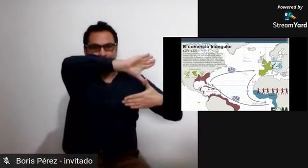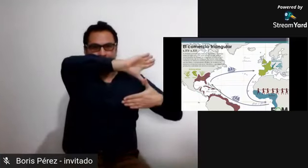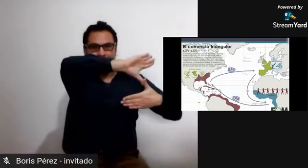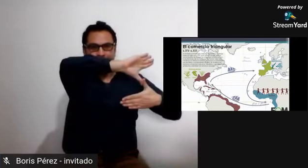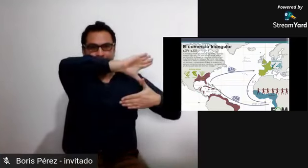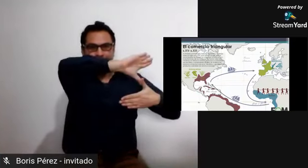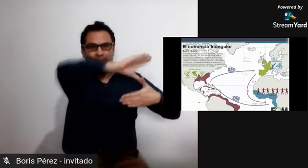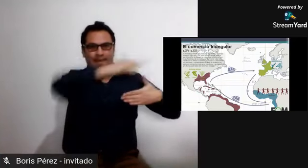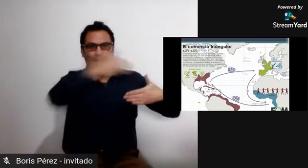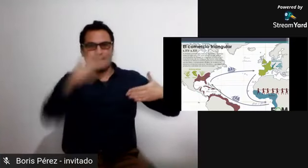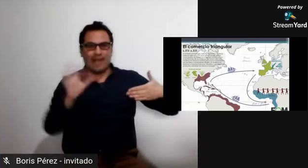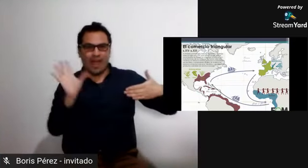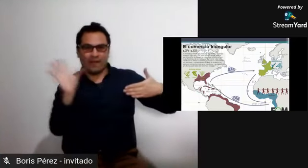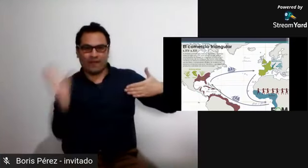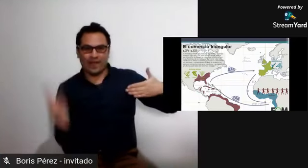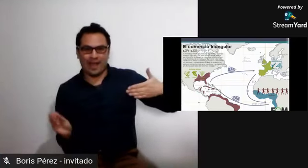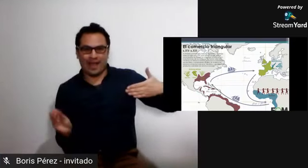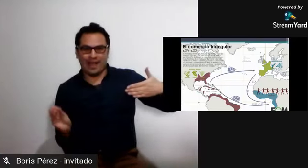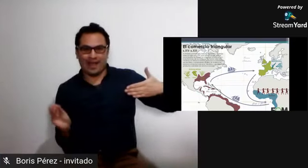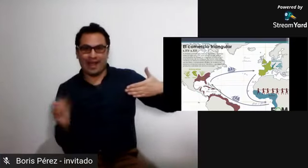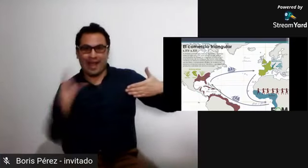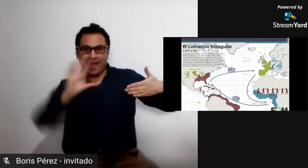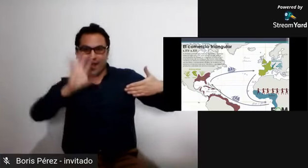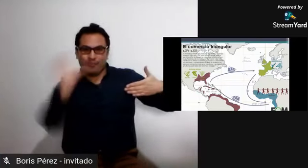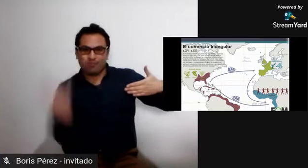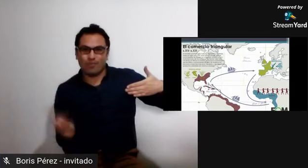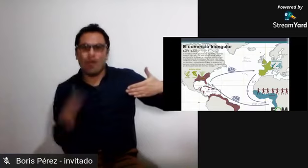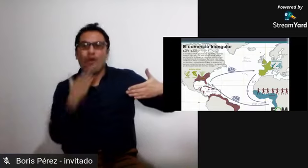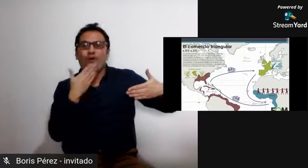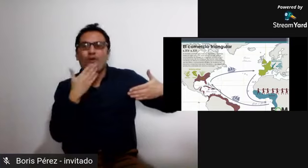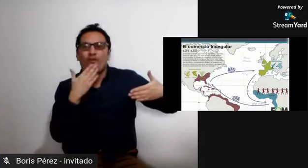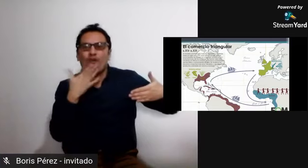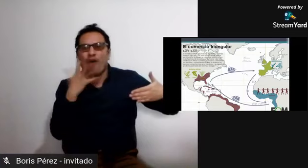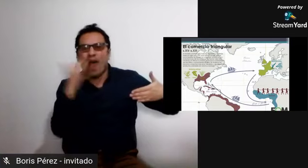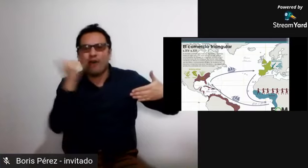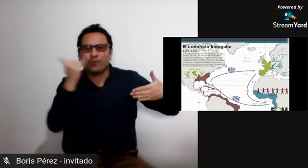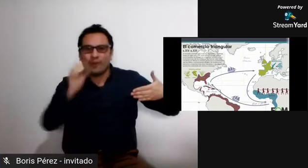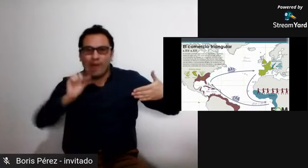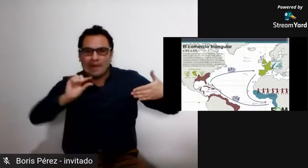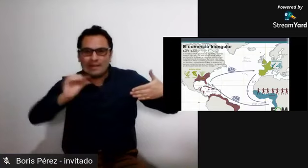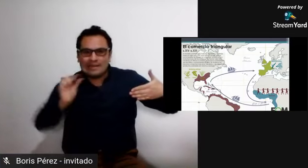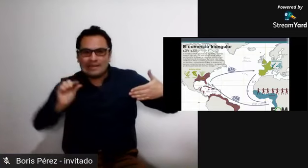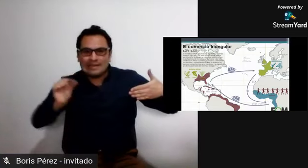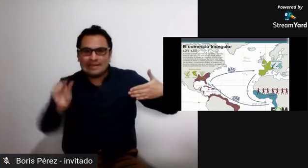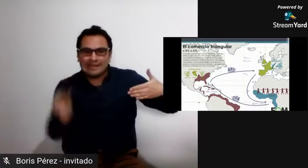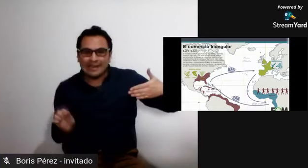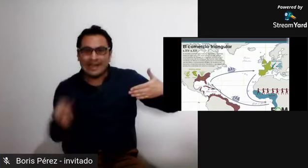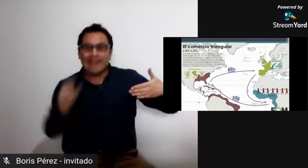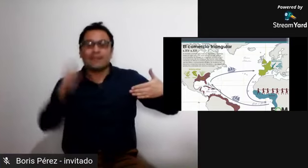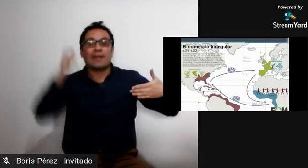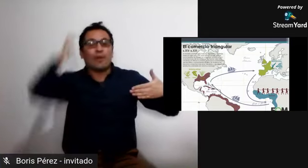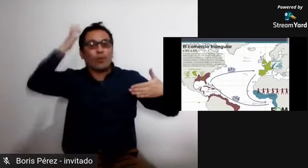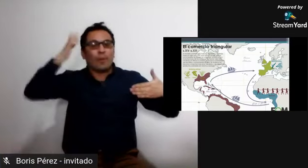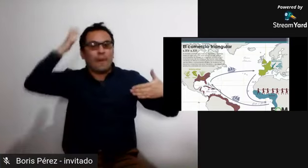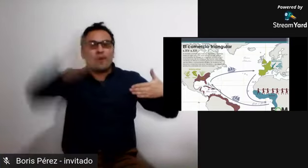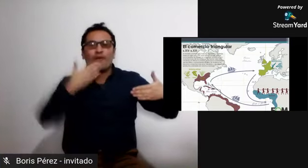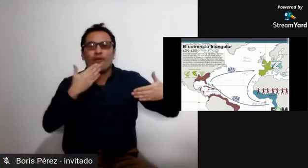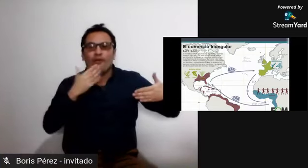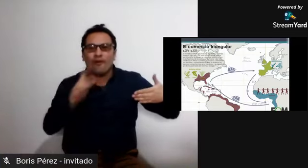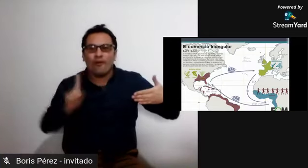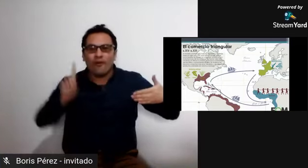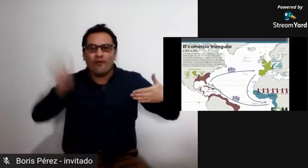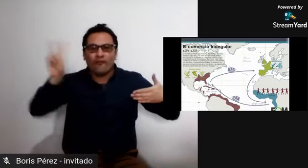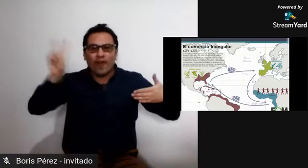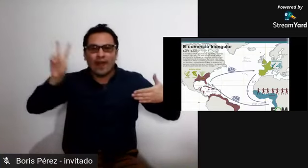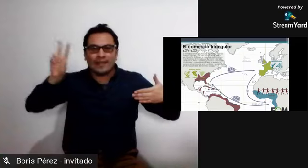españoles sin embargo como podemos ver específicamente en el mapa en la presentación que yo estoy